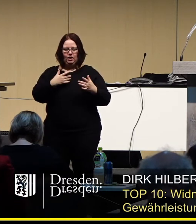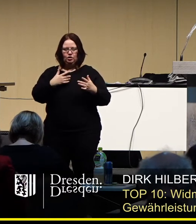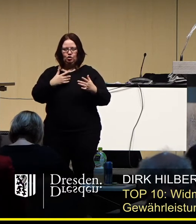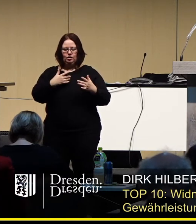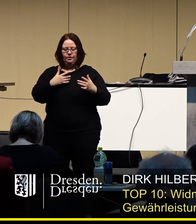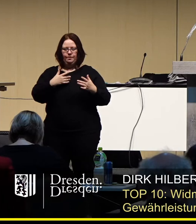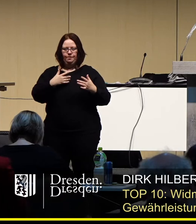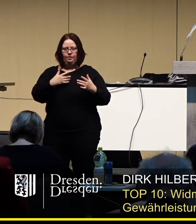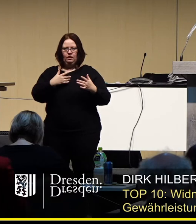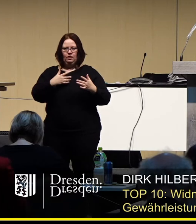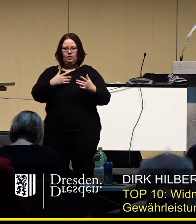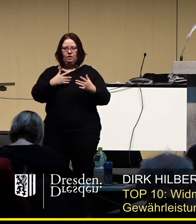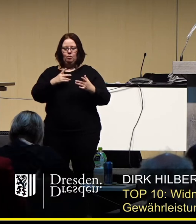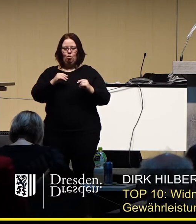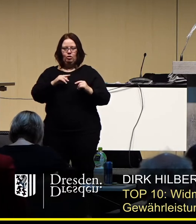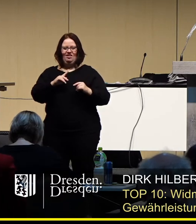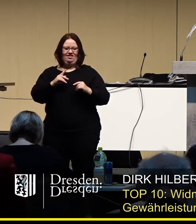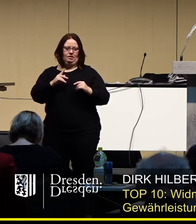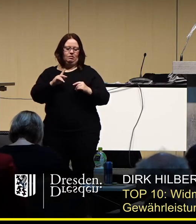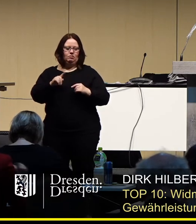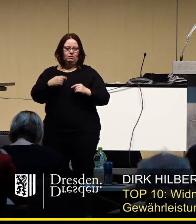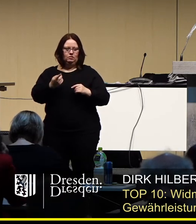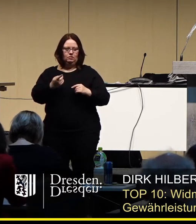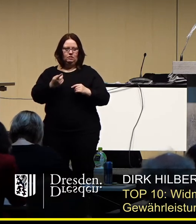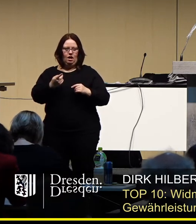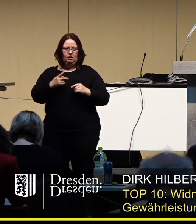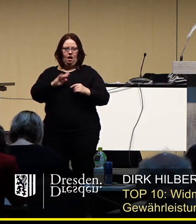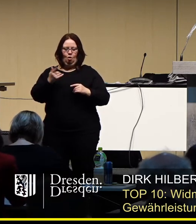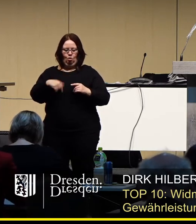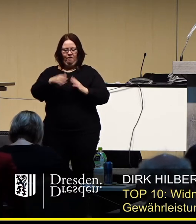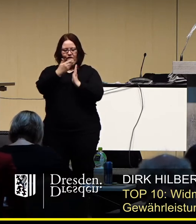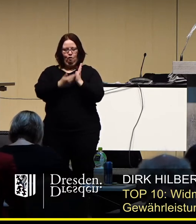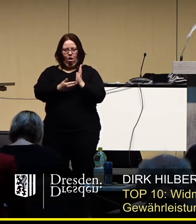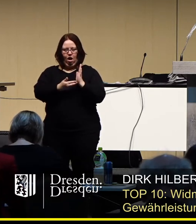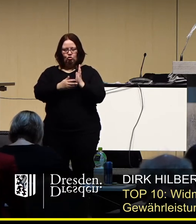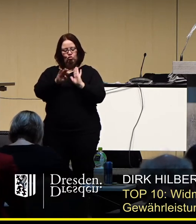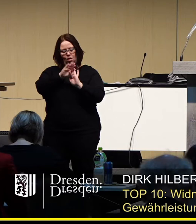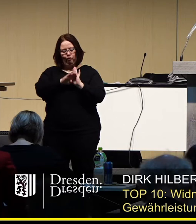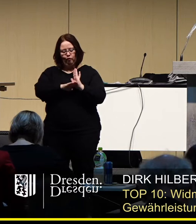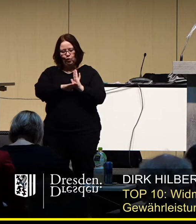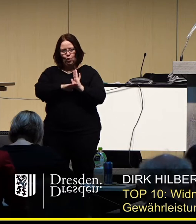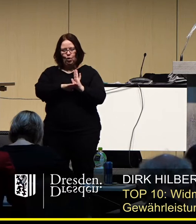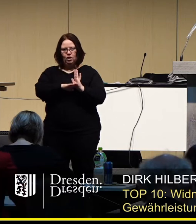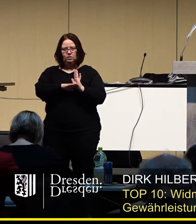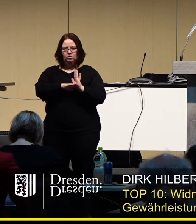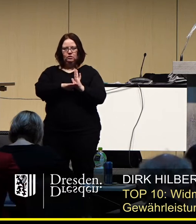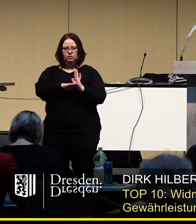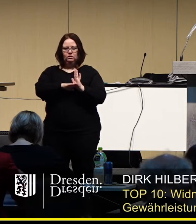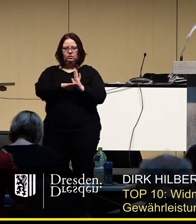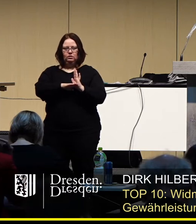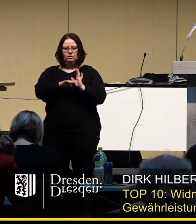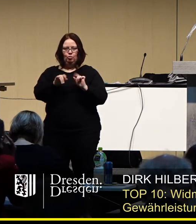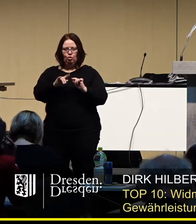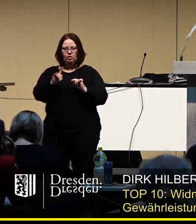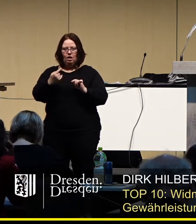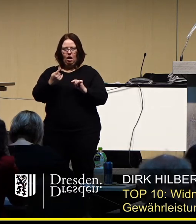sein sollten. Das ist dann ja auch in der Vorlage so aufgeführt, ob es im Rahmen